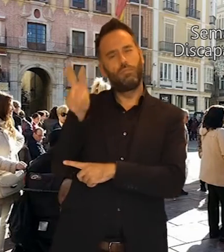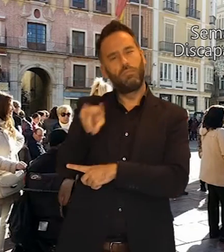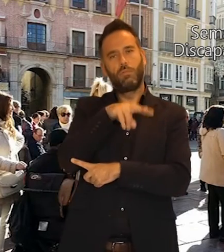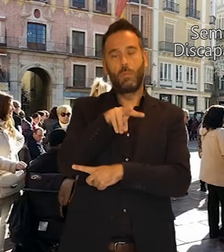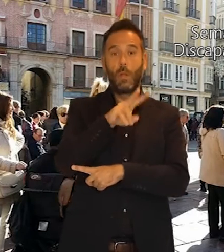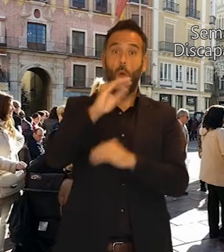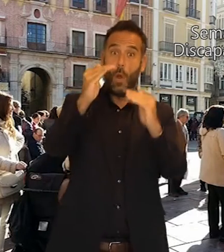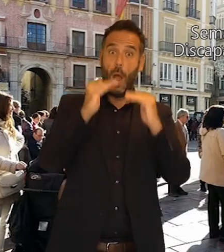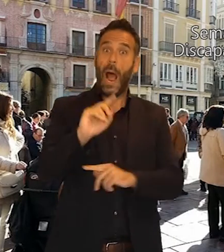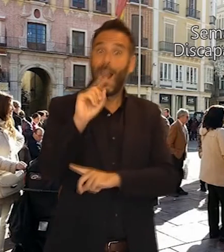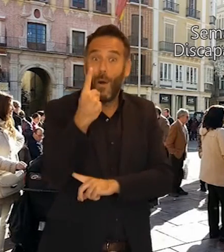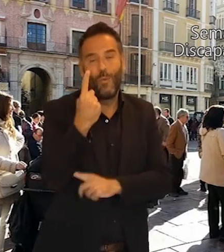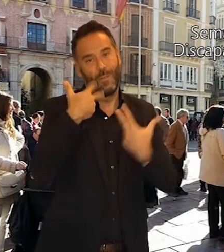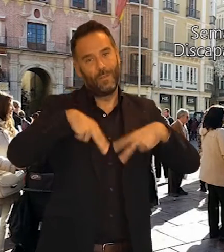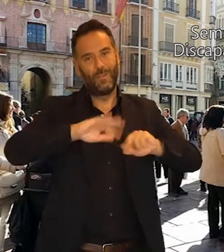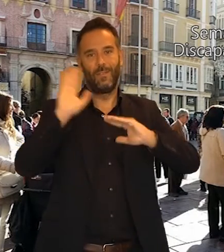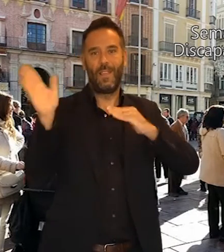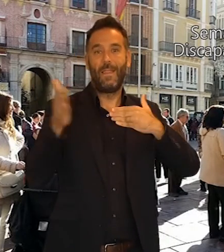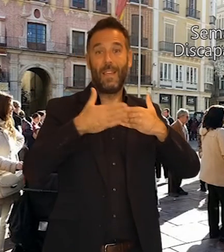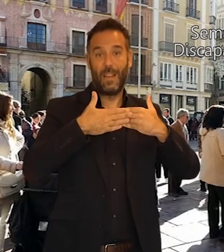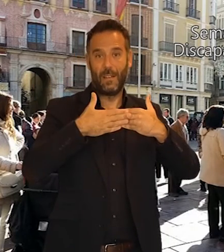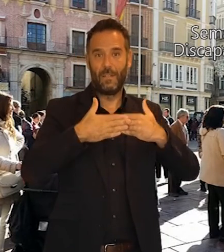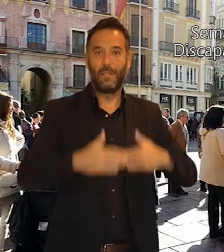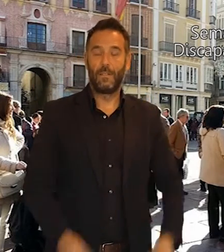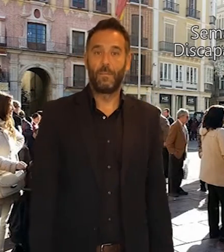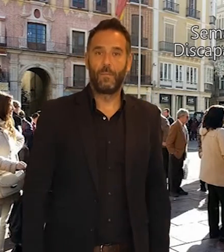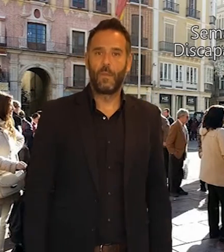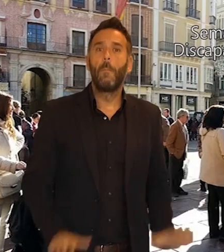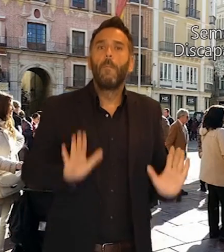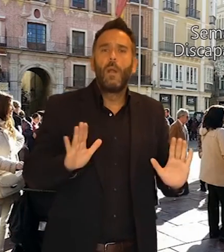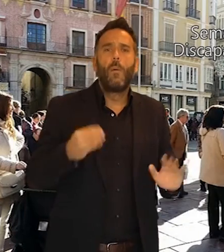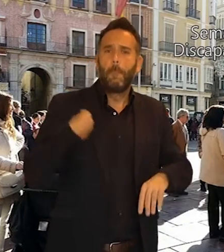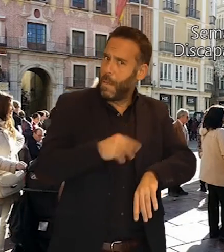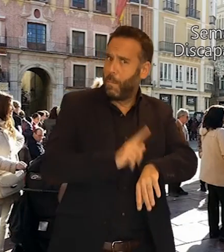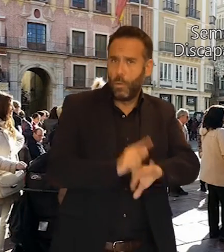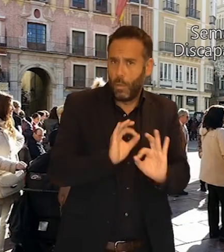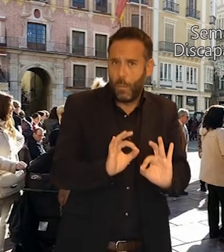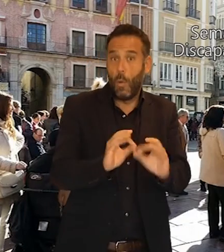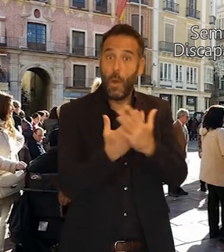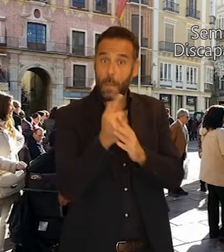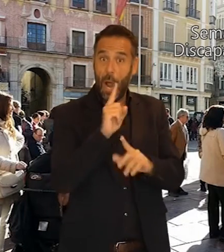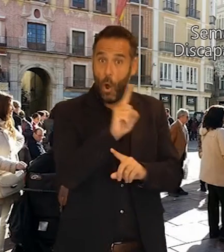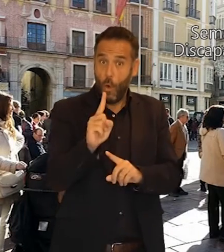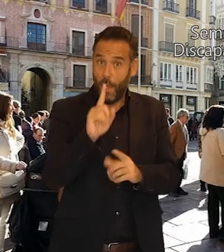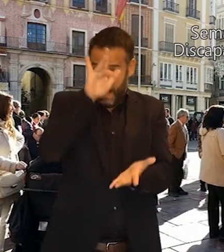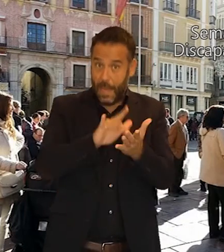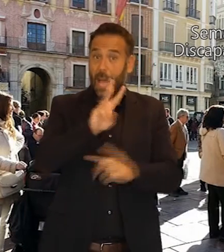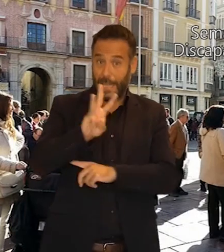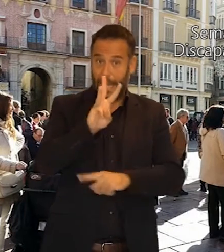AMAPIP. A la 1 tendrá lugar el fin del encuentro. Paralelamente, a las